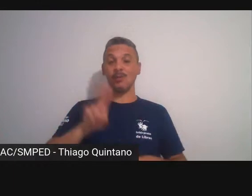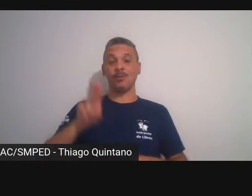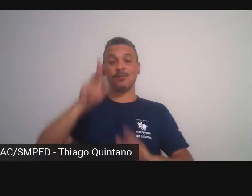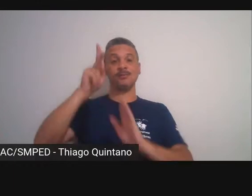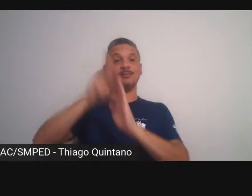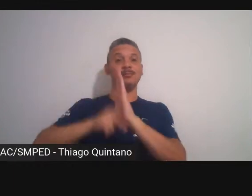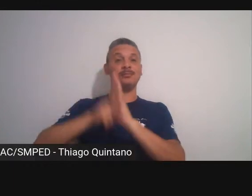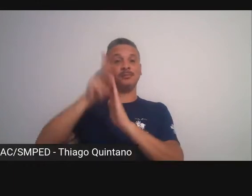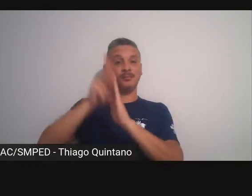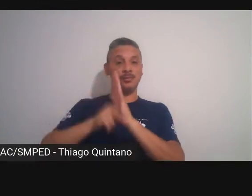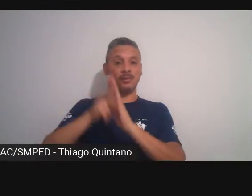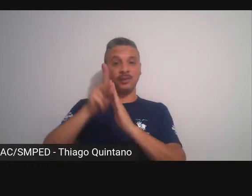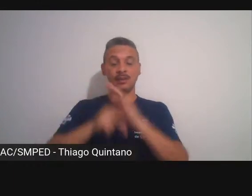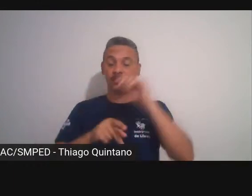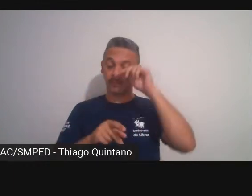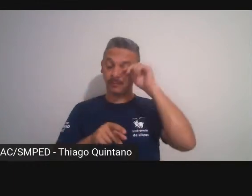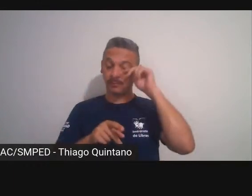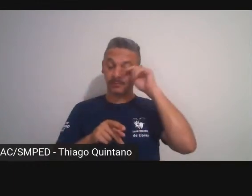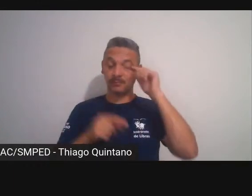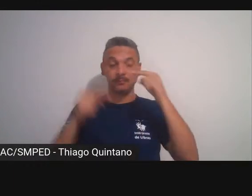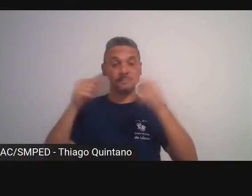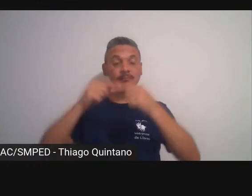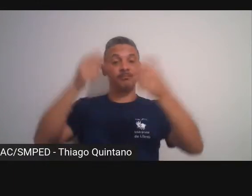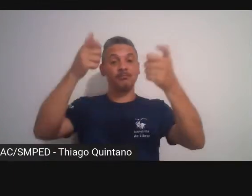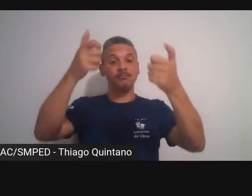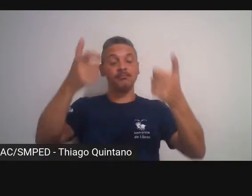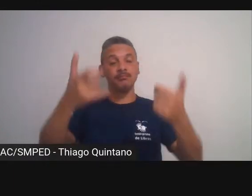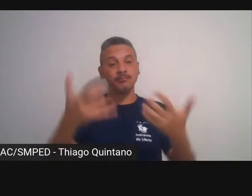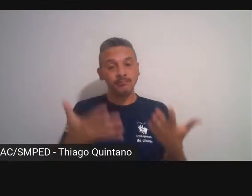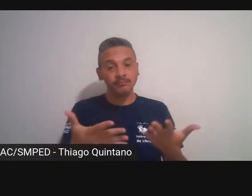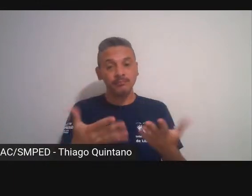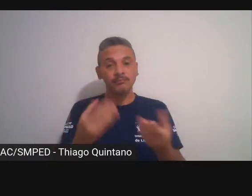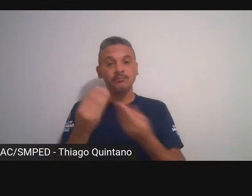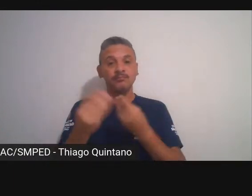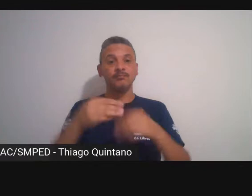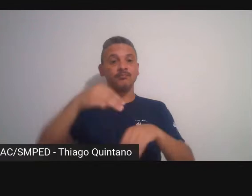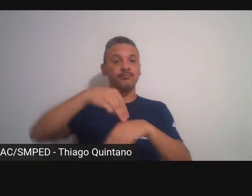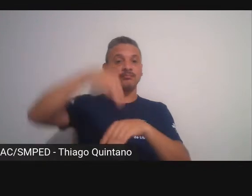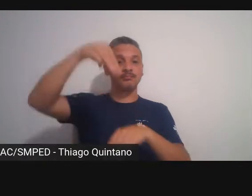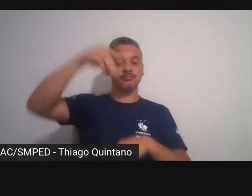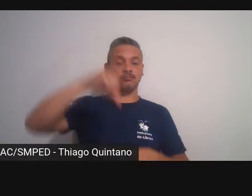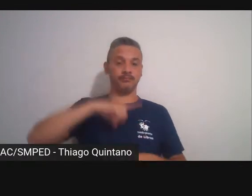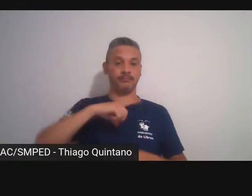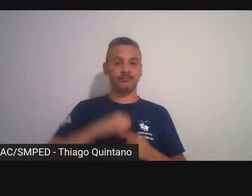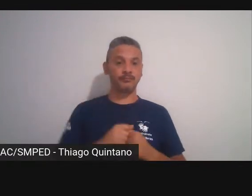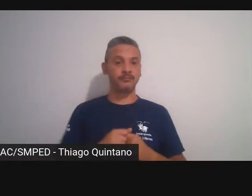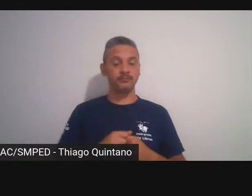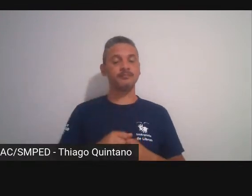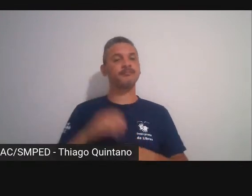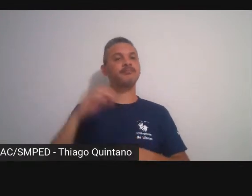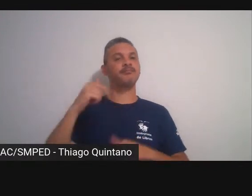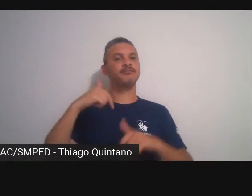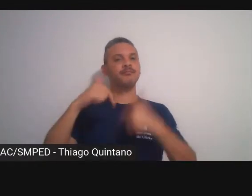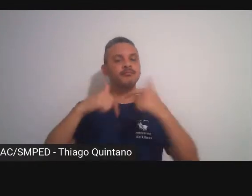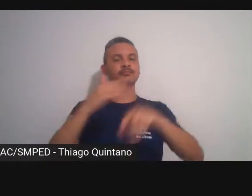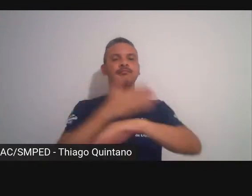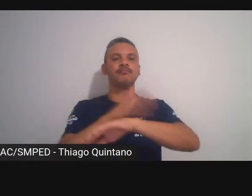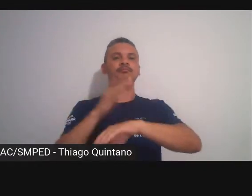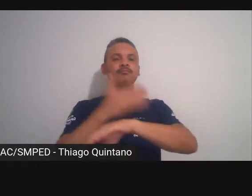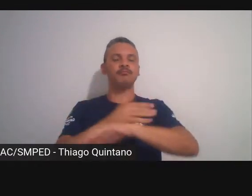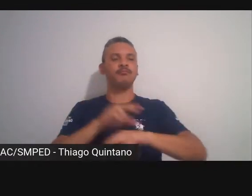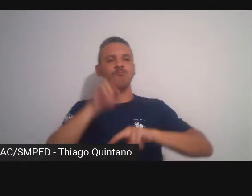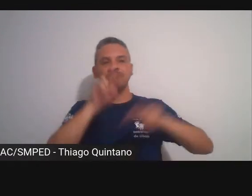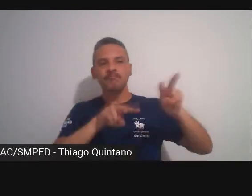para justificar o final do meu mestrado então através de um trabalho prático e através de uma análise